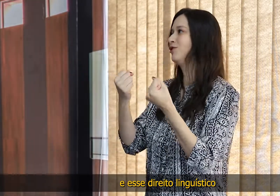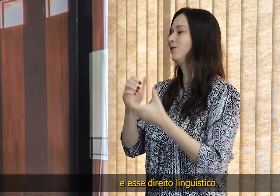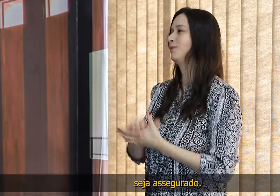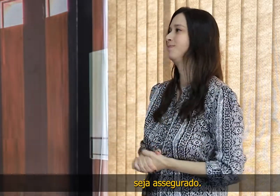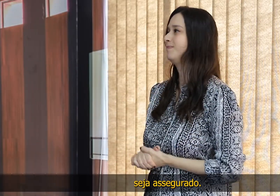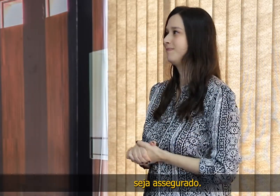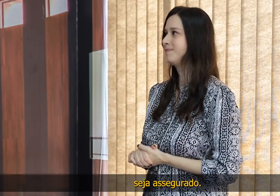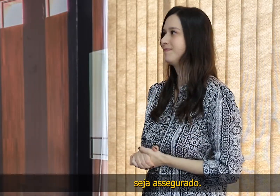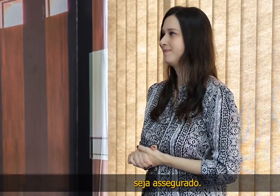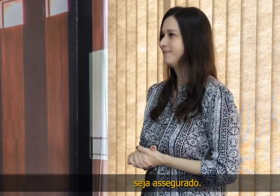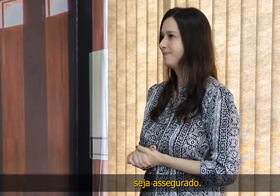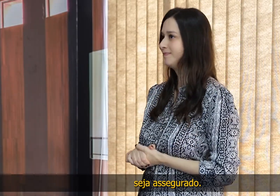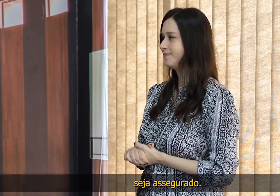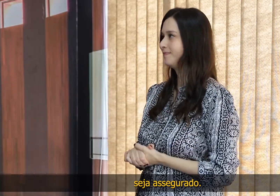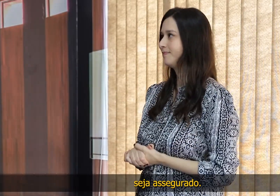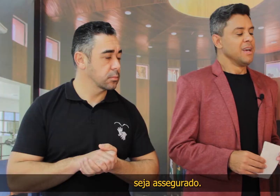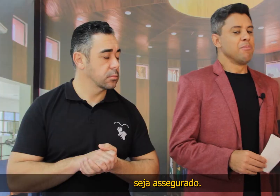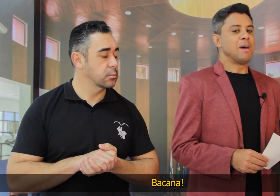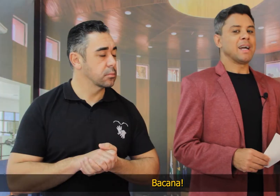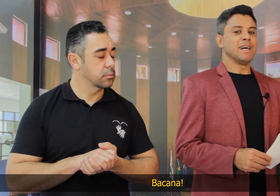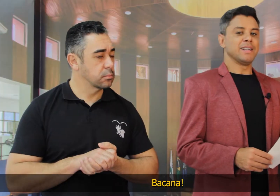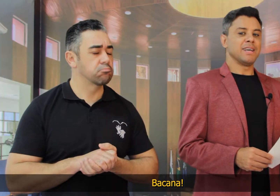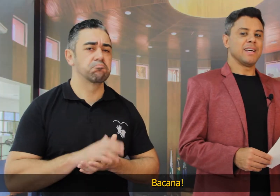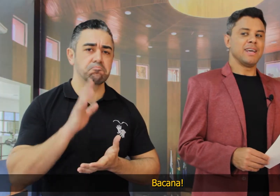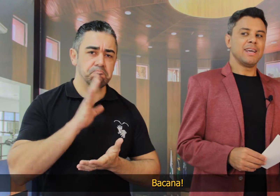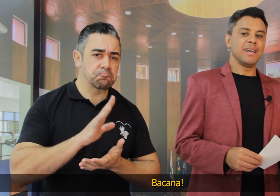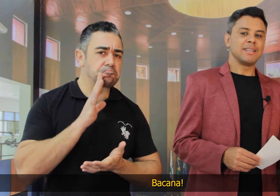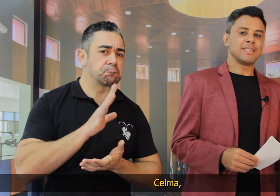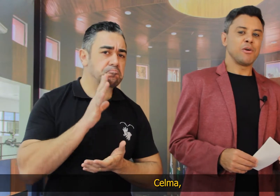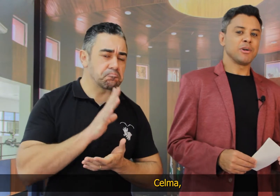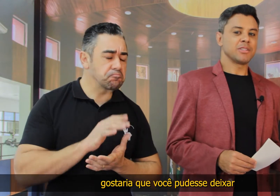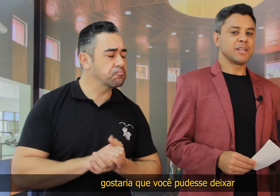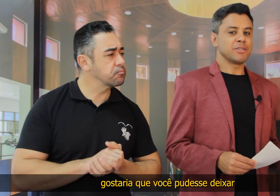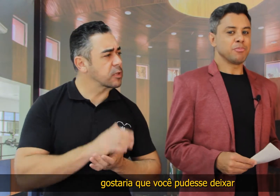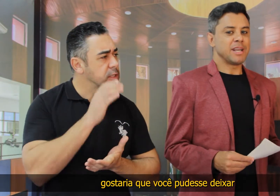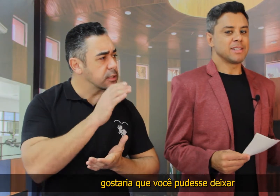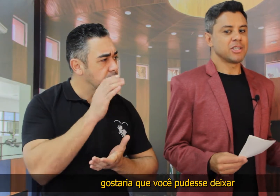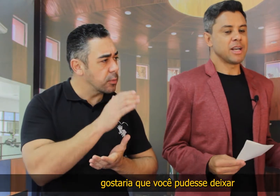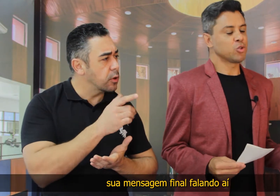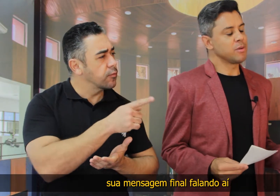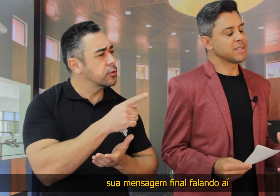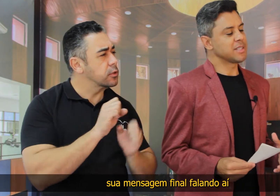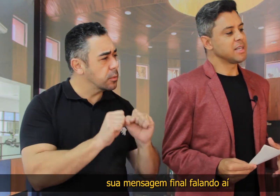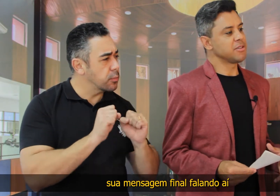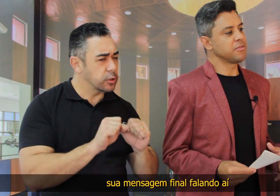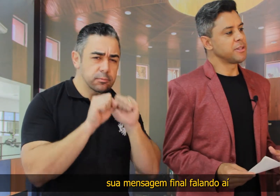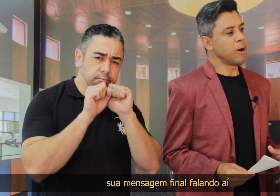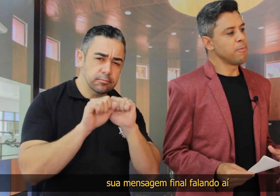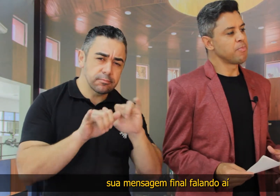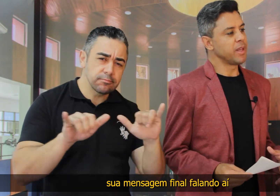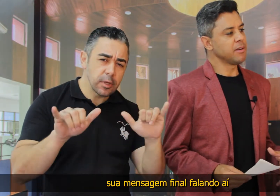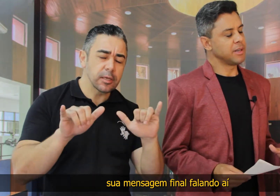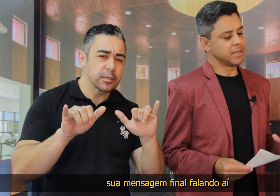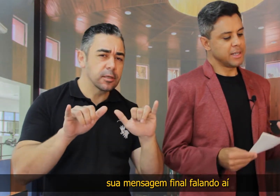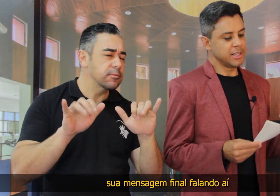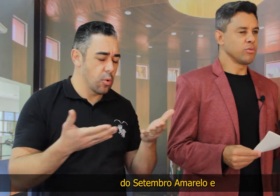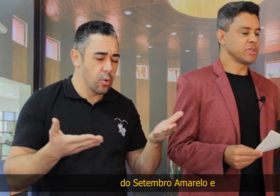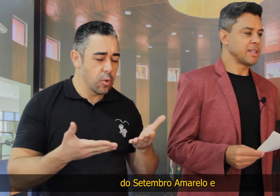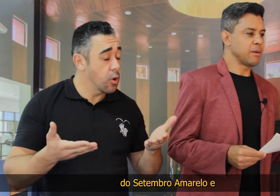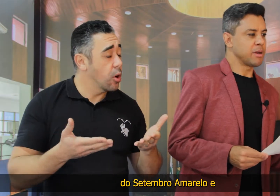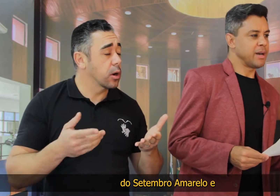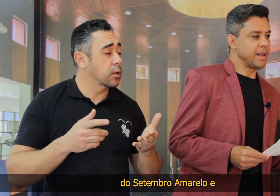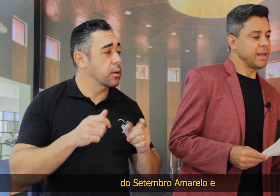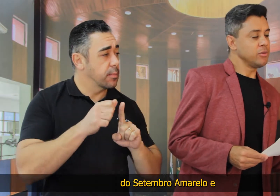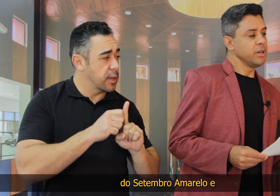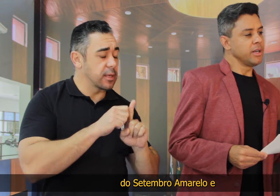direito linguístico seja assegurado. Bacana. Selma, gostaria que você pudesse deixar a sua mensagem final, falando aí